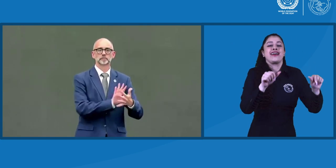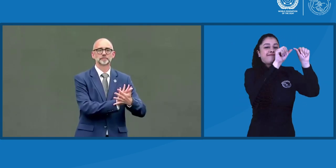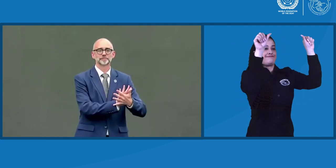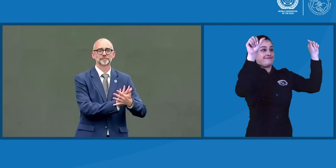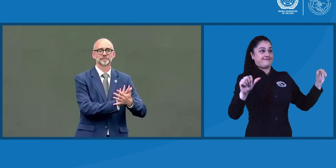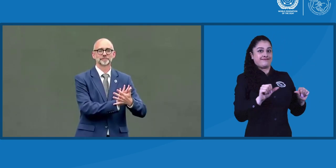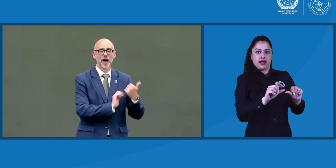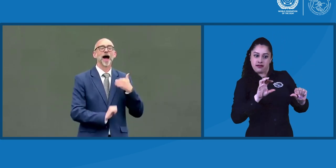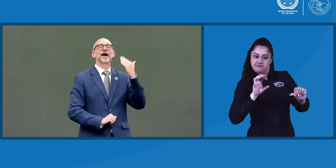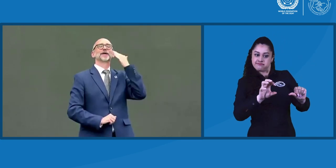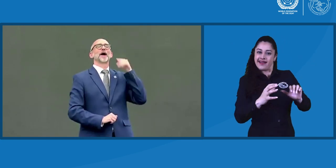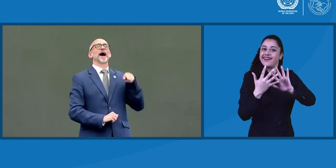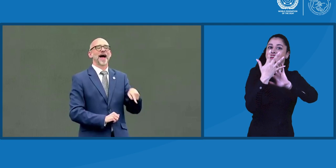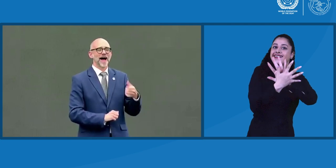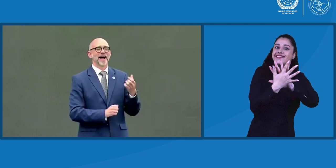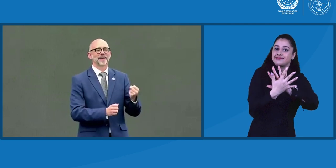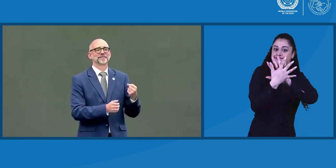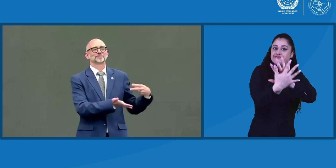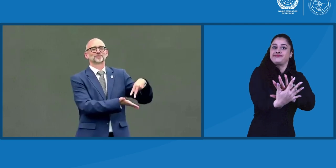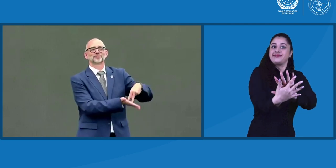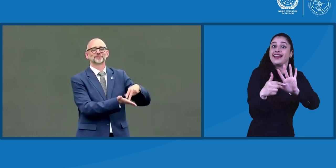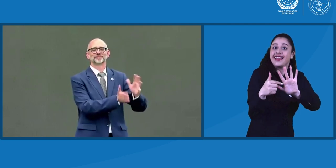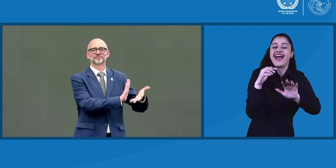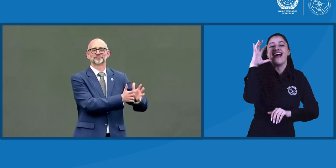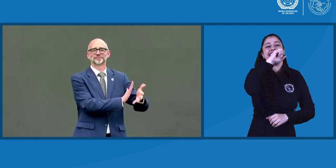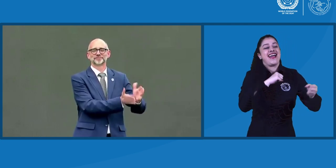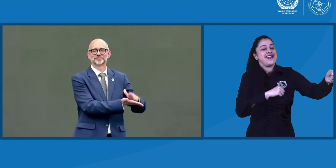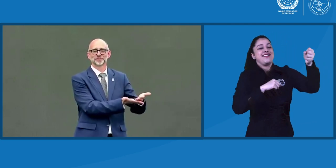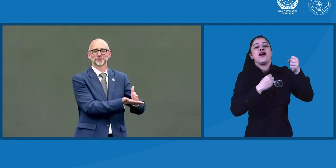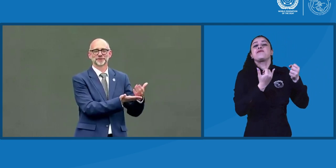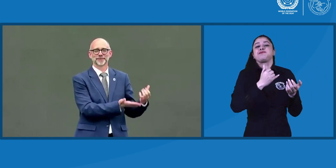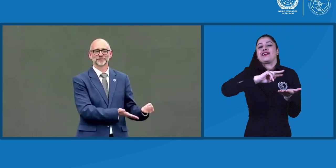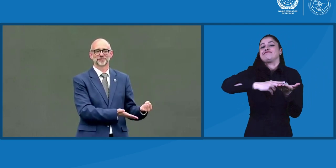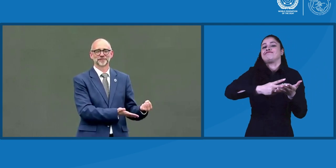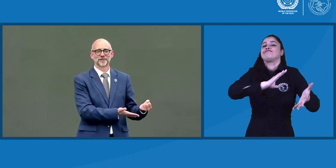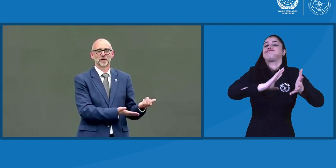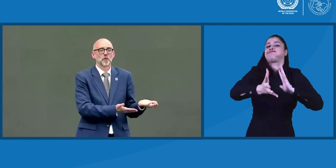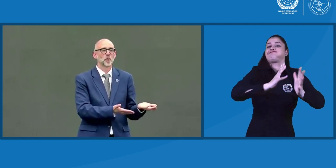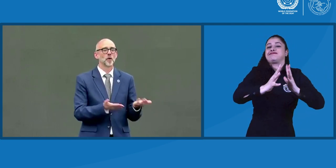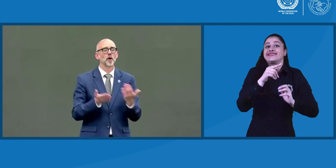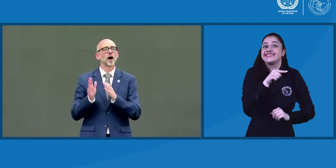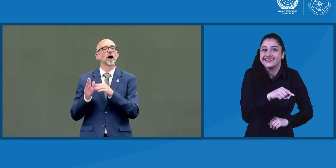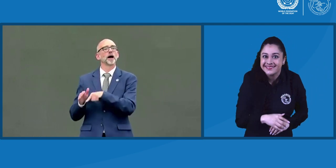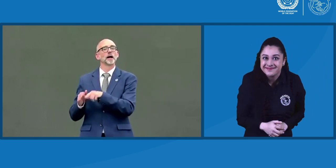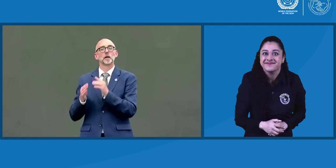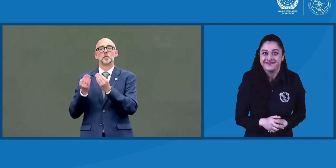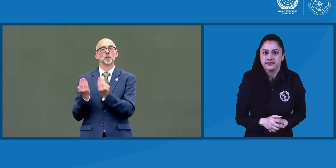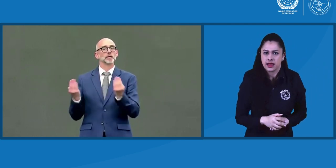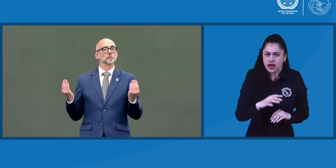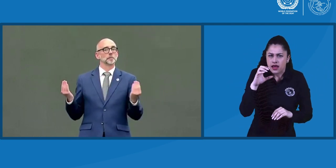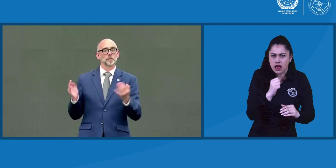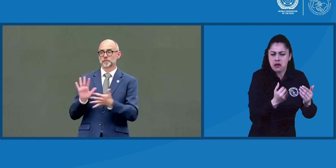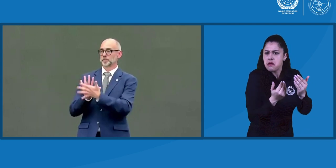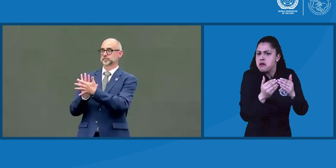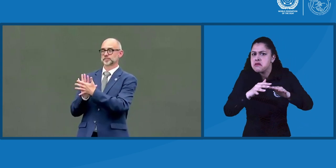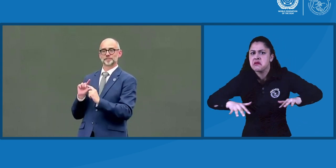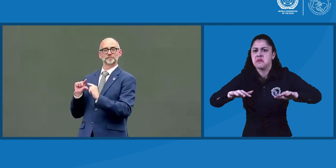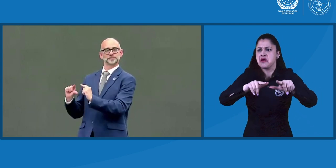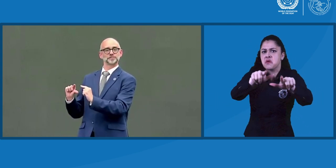este logo del que estamos hablando. Por lo tanto, cualquier información que contenga accesibilidad a lengua de